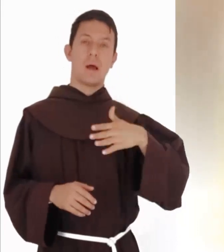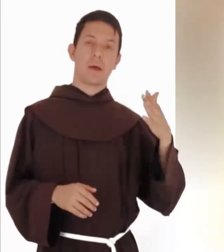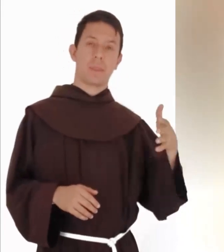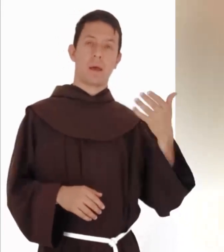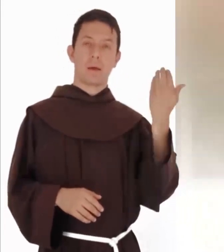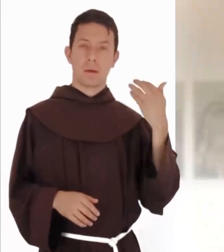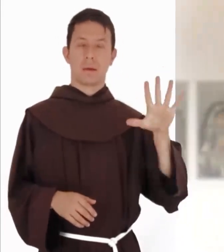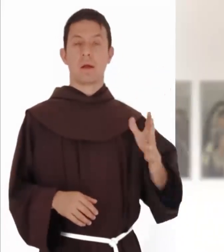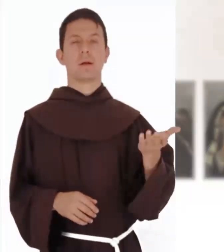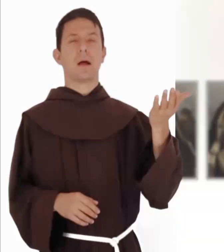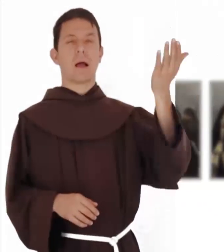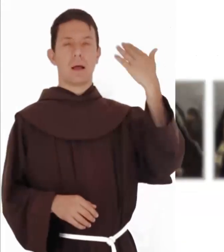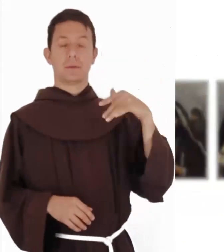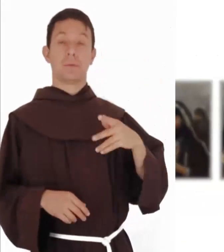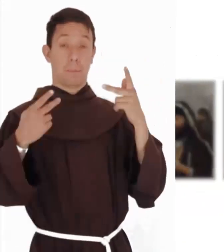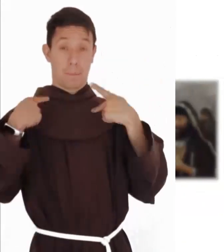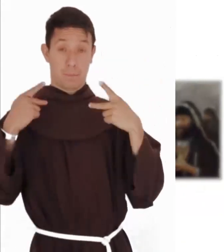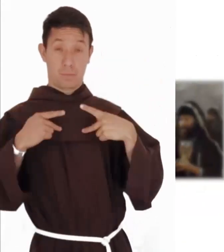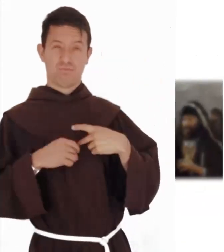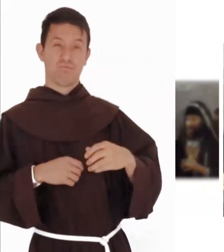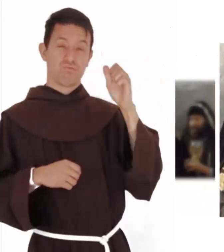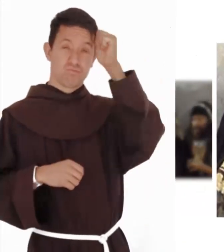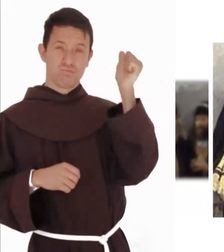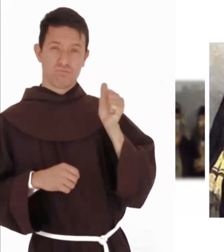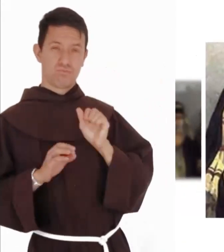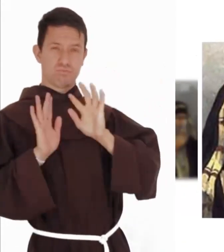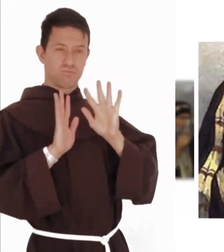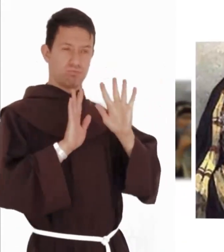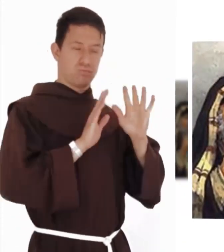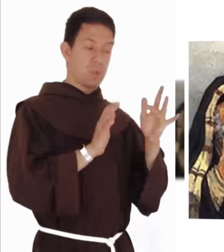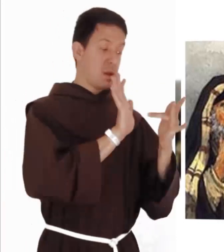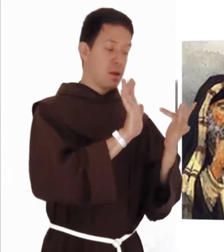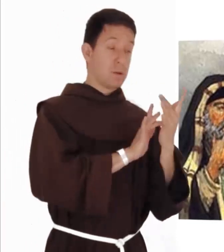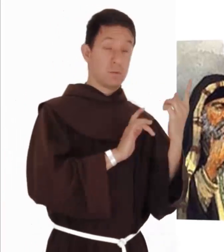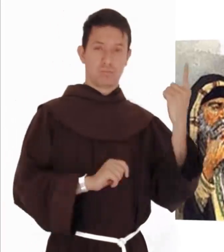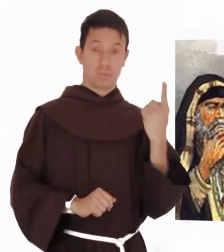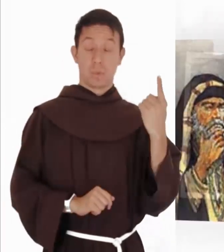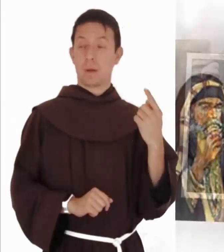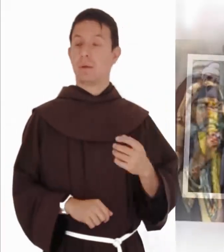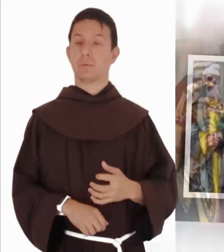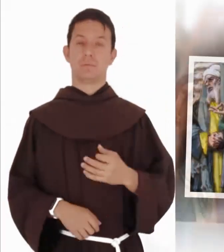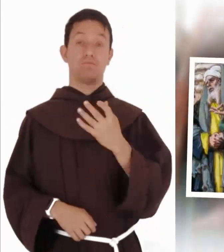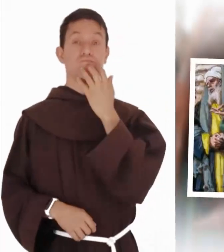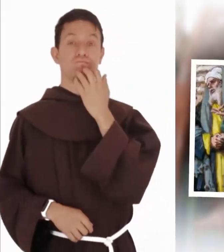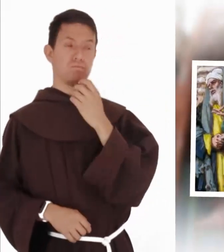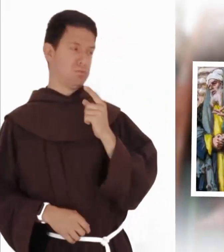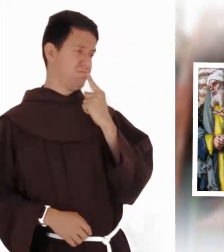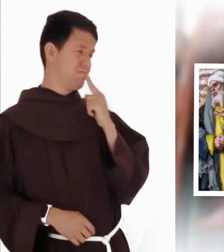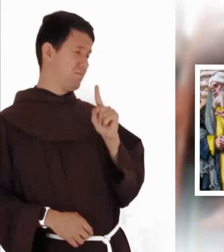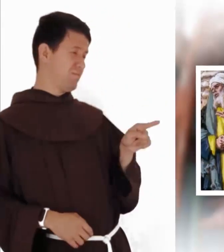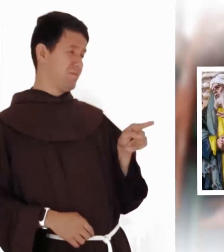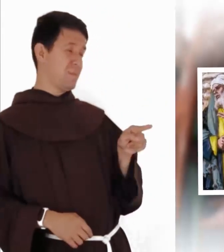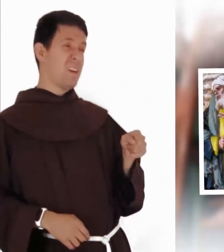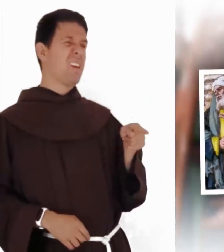y los pecadores para escucharlo, por lo cual los fariseos y los escribas murmuraban entre sí, Este